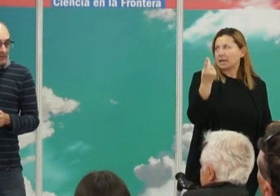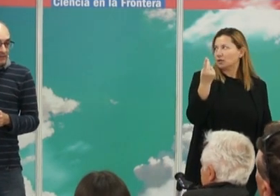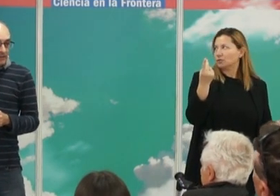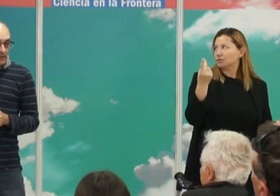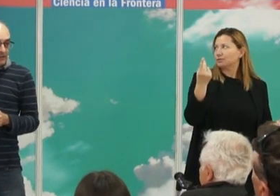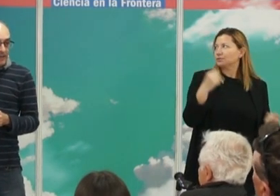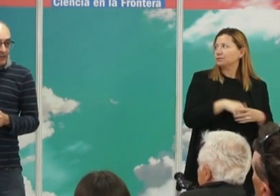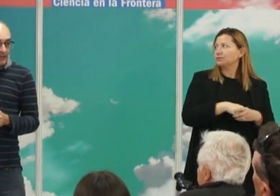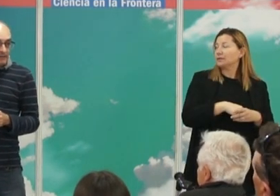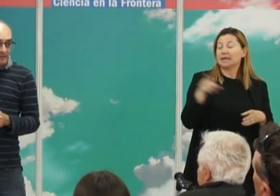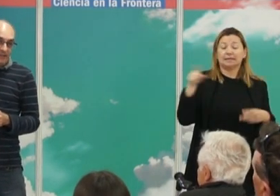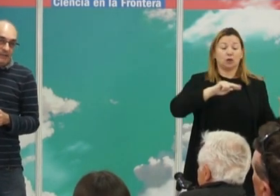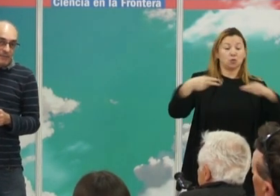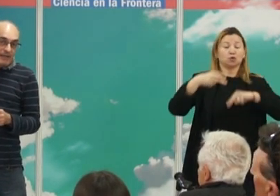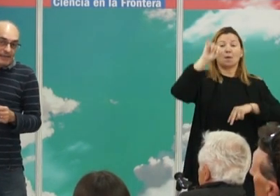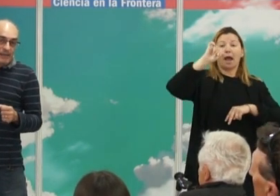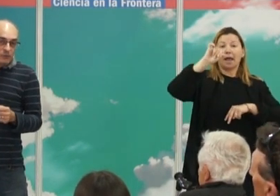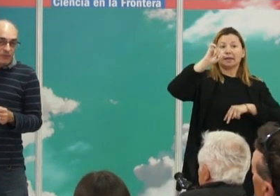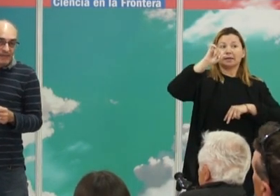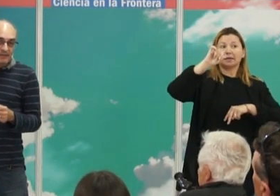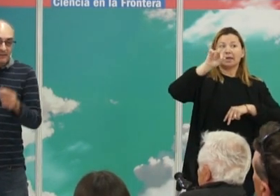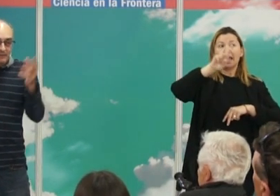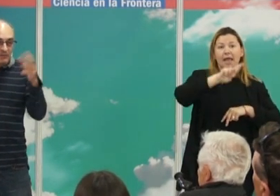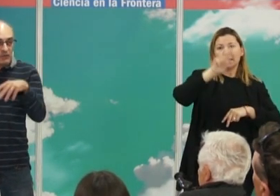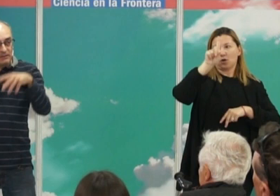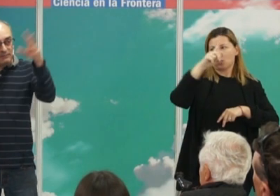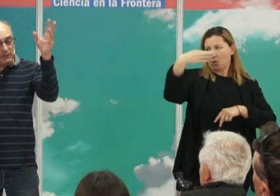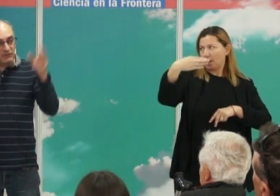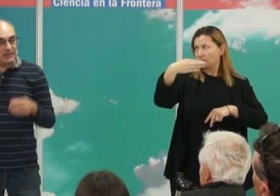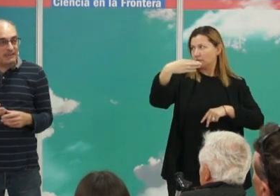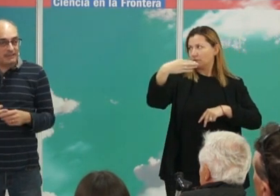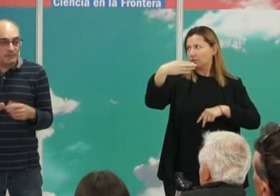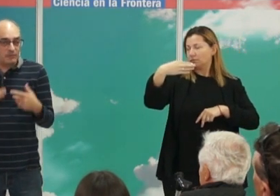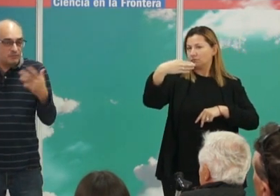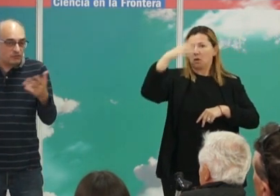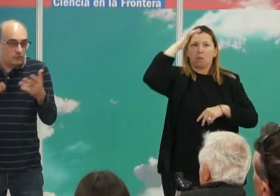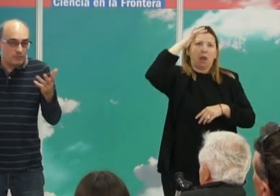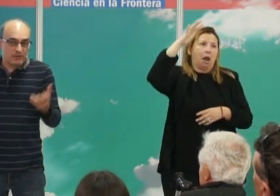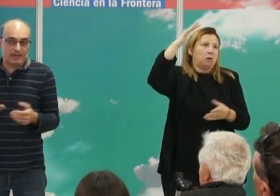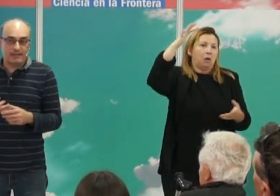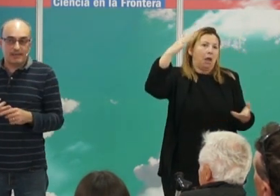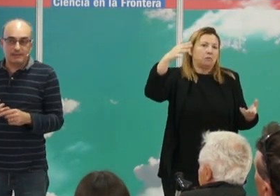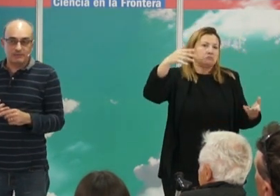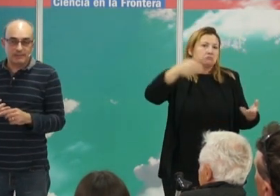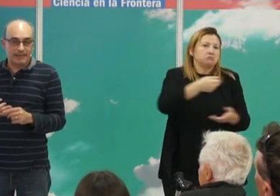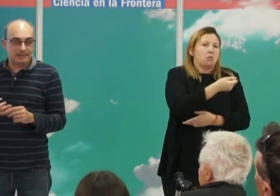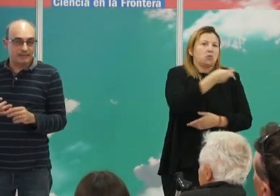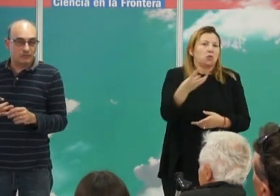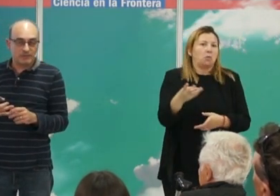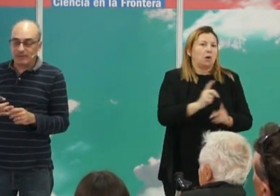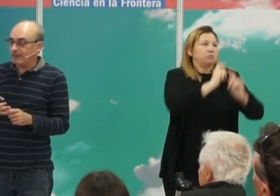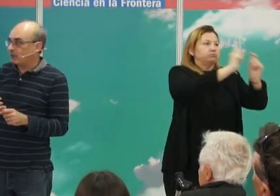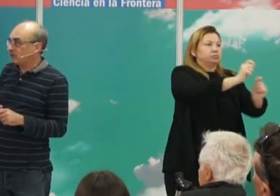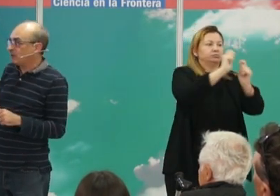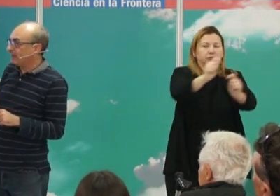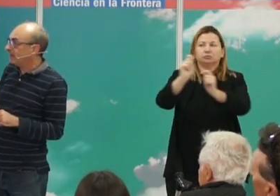llega, que se llama R1B, es como podemos imaginar que hemos puesto un número a cada una letra